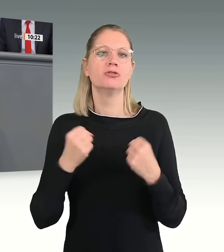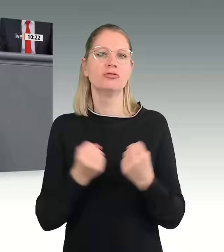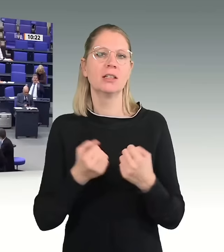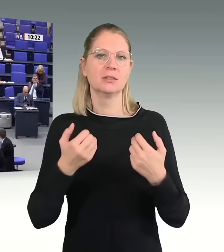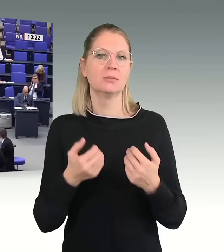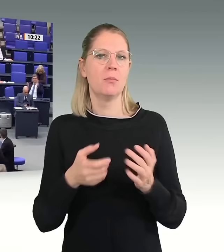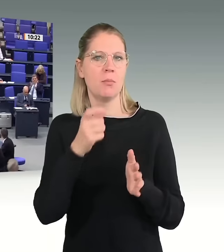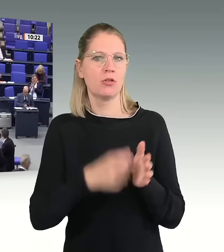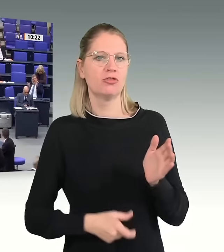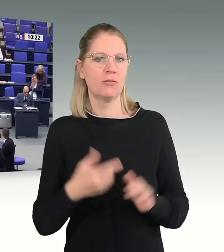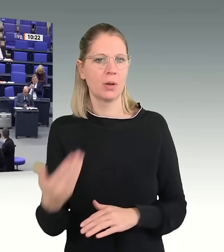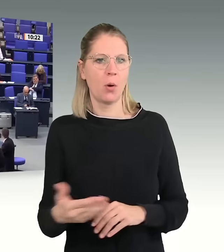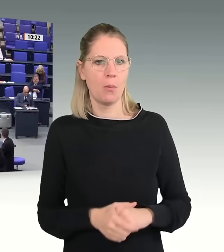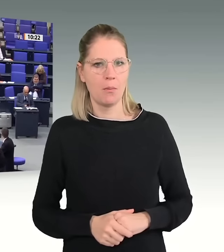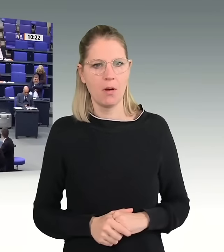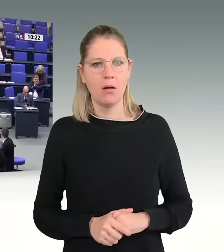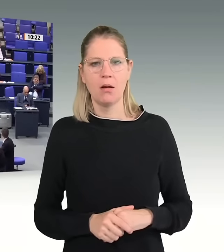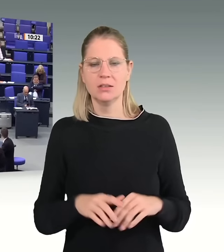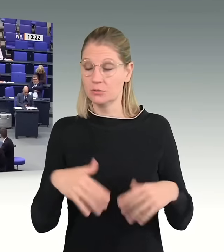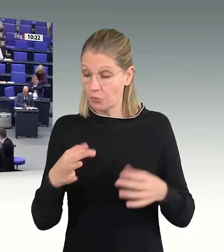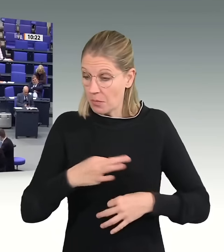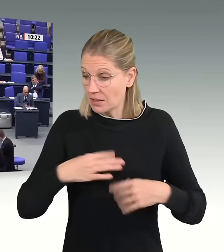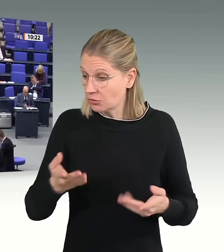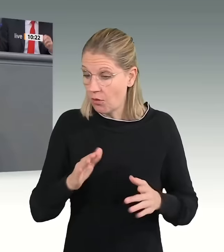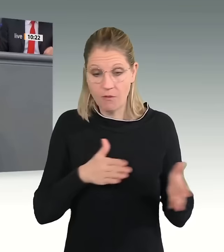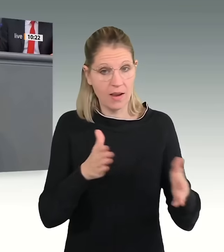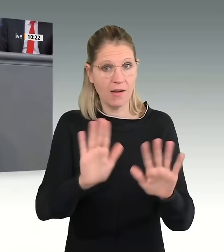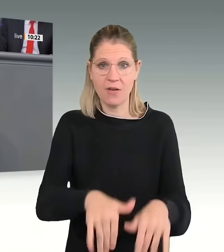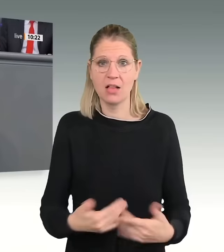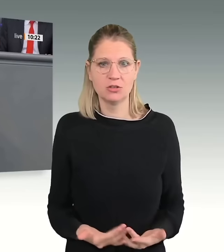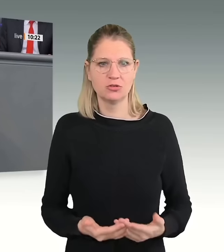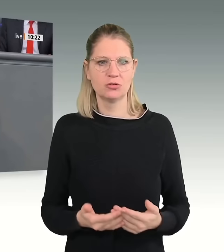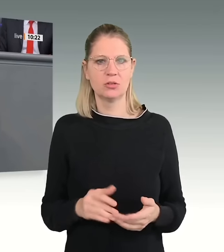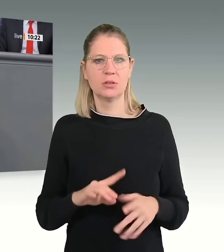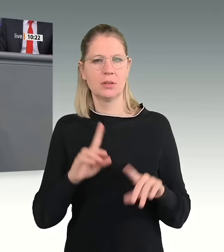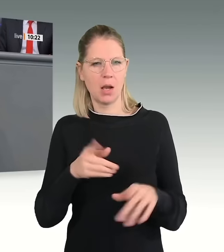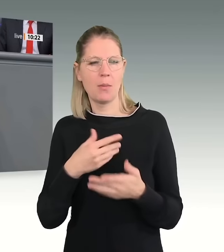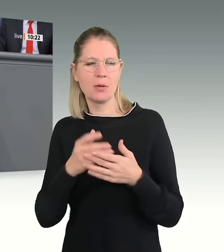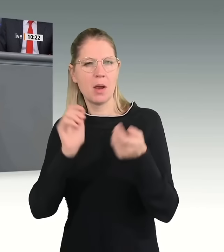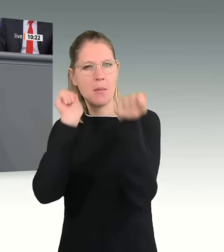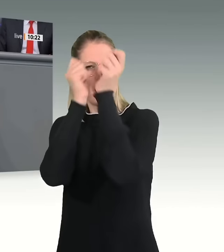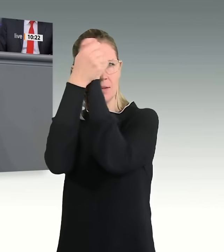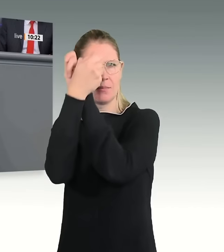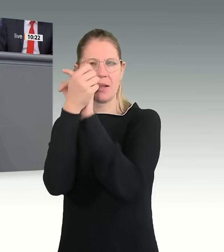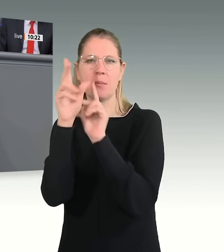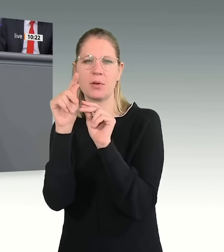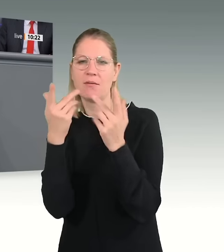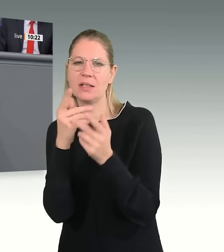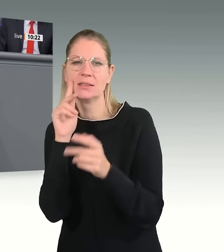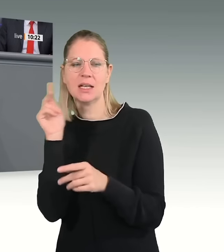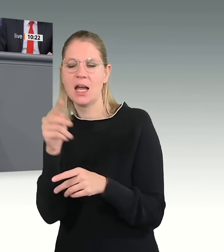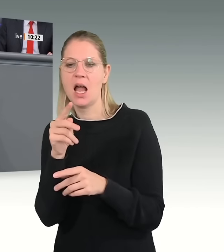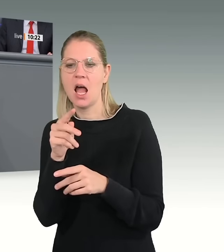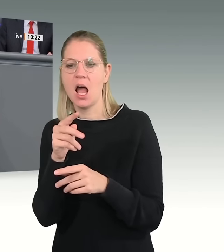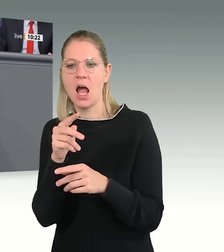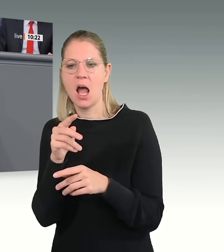Was Sie unter Paradigmenwechsel meinen, zeigt auch ein Blick in die Asylstatistik. Waren es